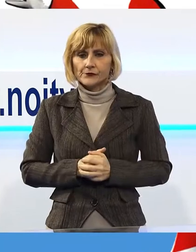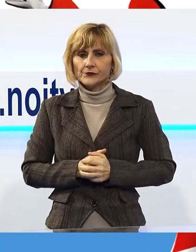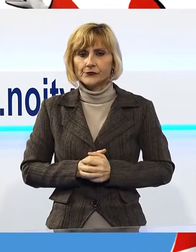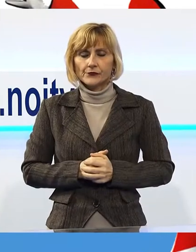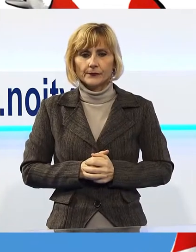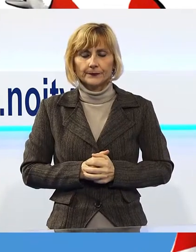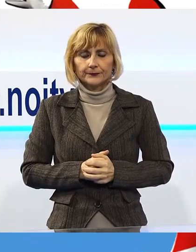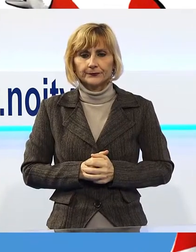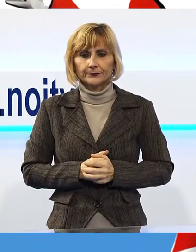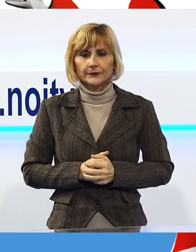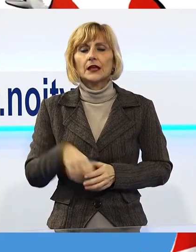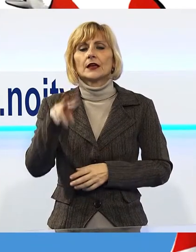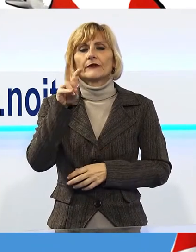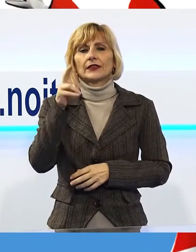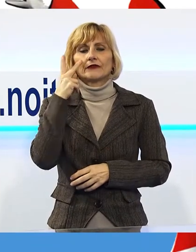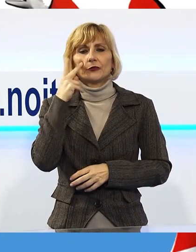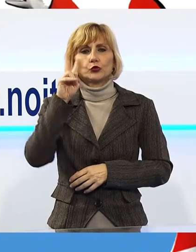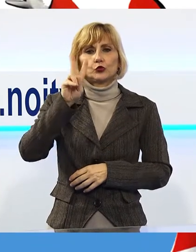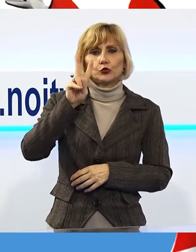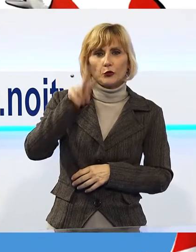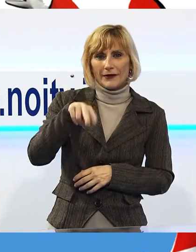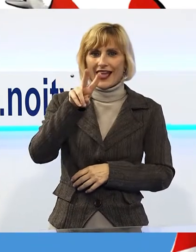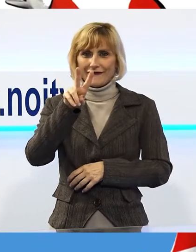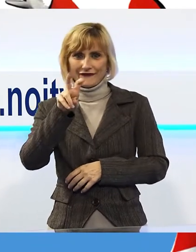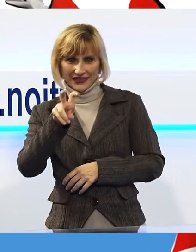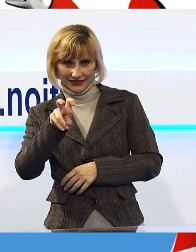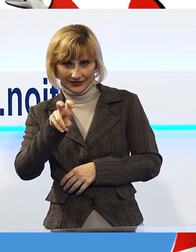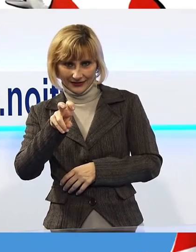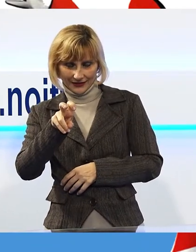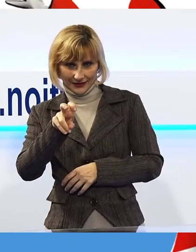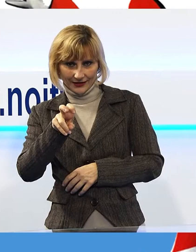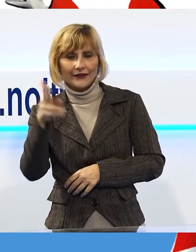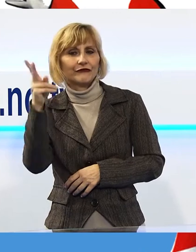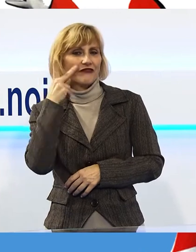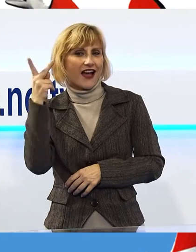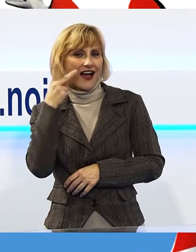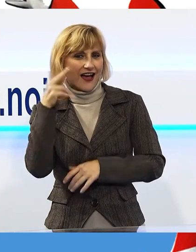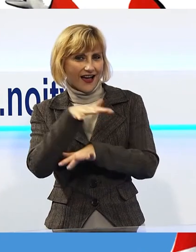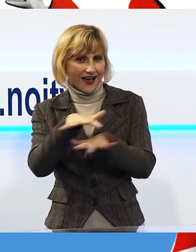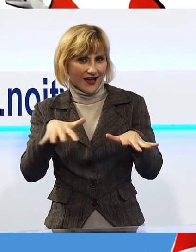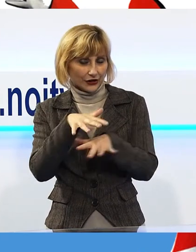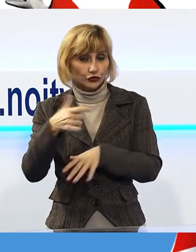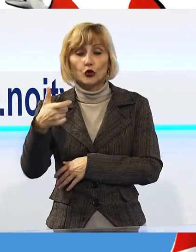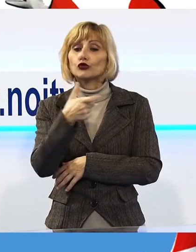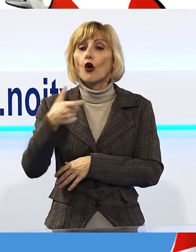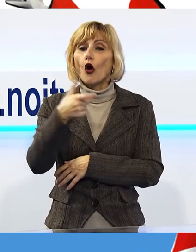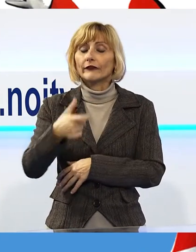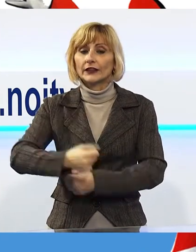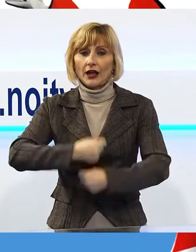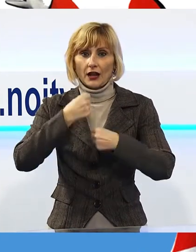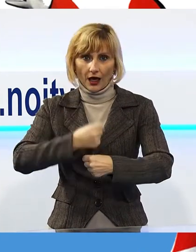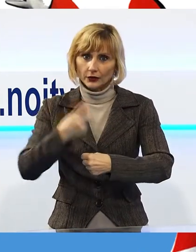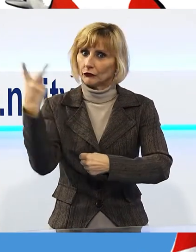Il 20 febbraio 2020 a Viareggio si festeggia un giovedì grasso, veramente